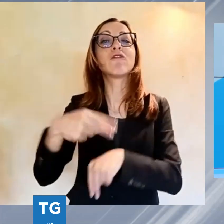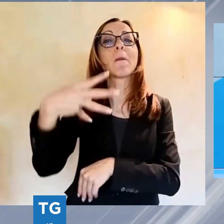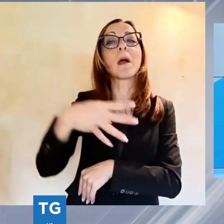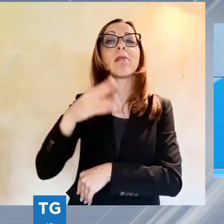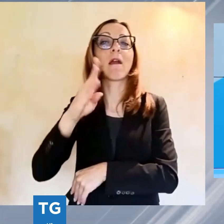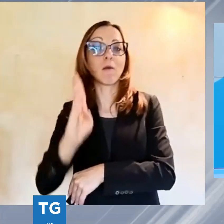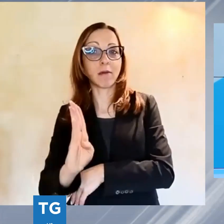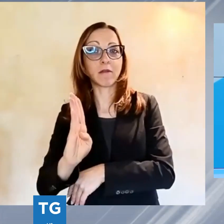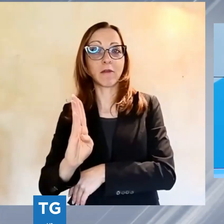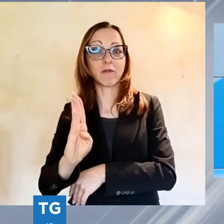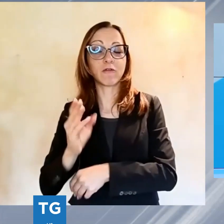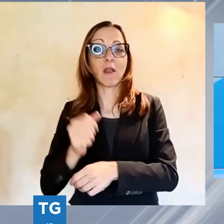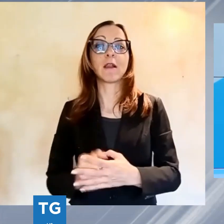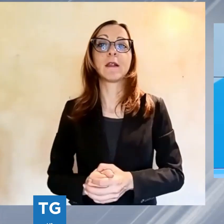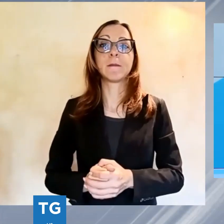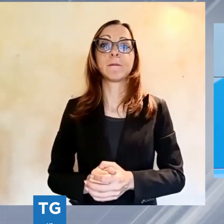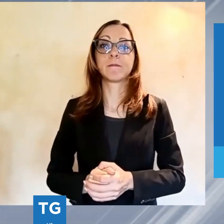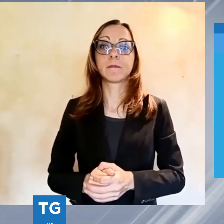Casotti con il Tg Sport.